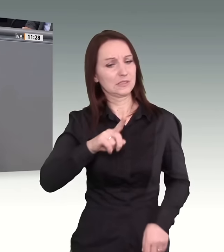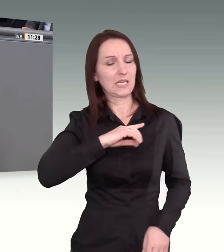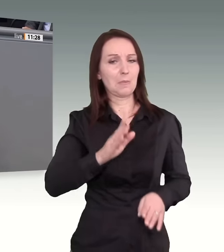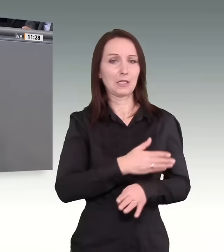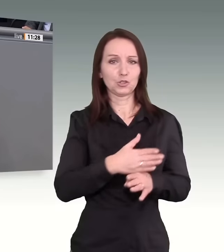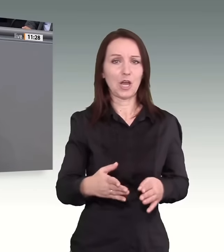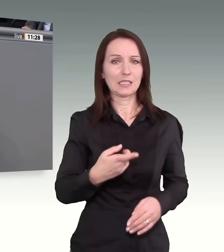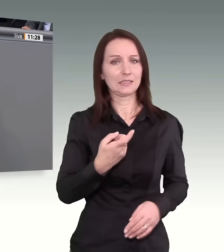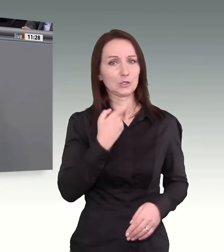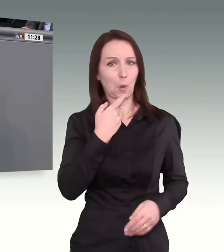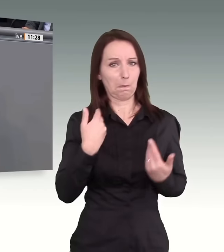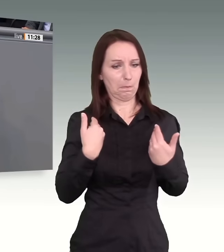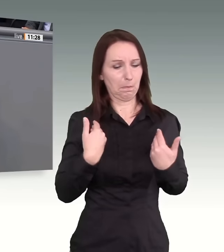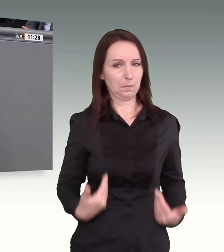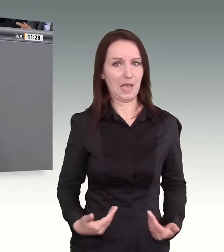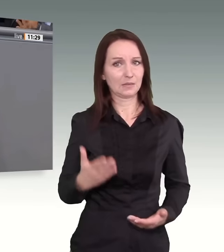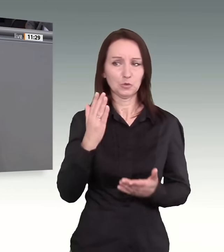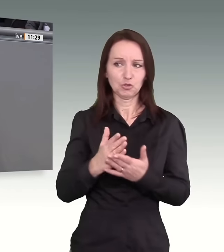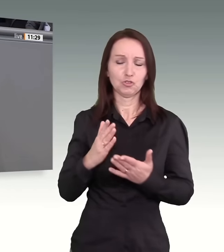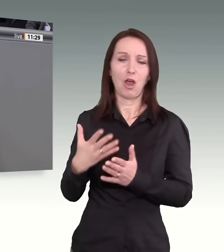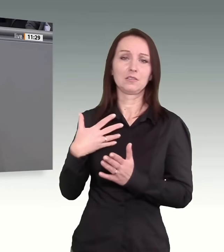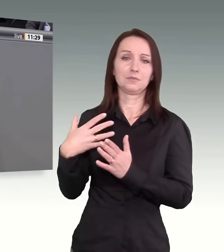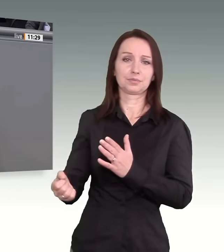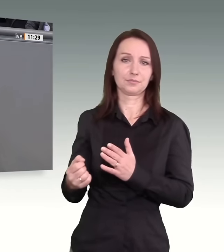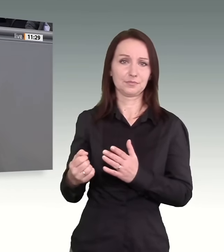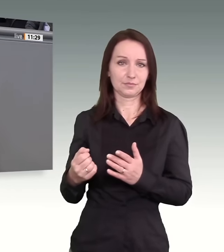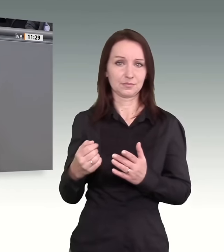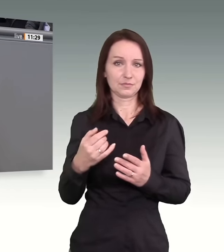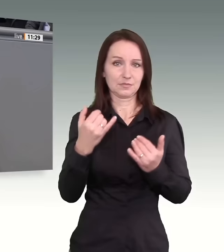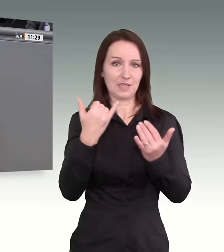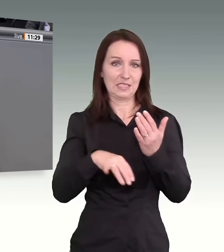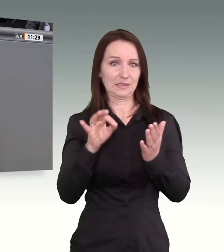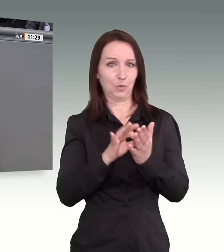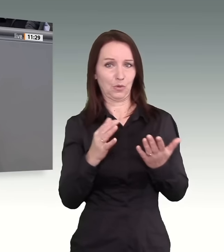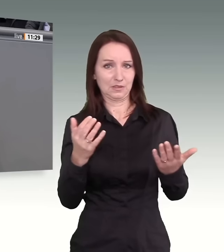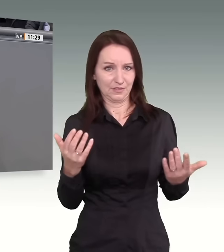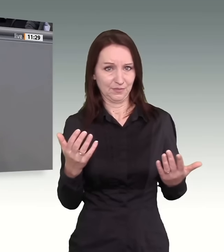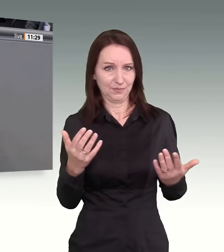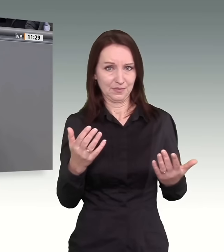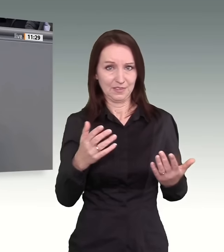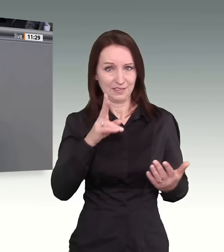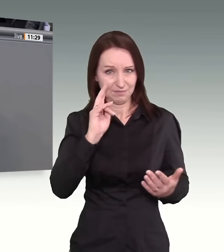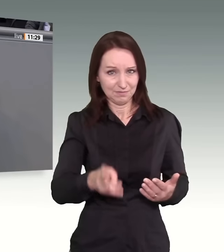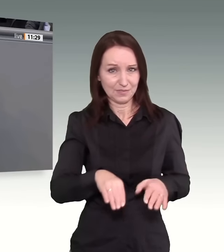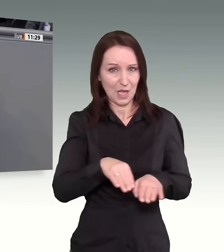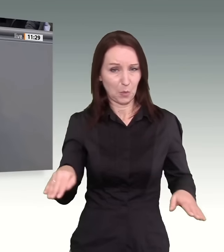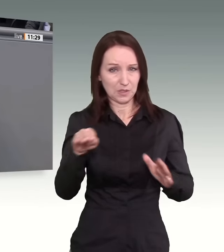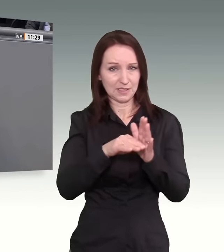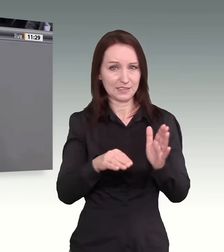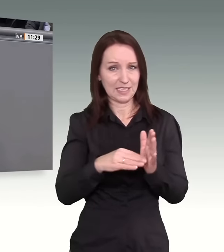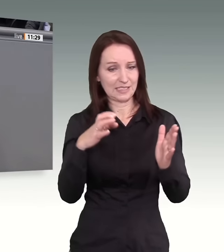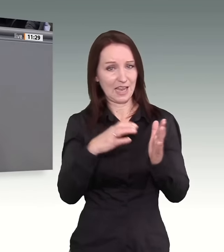letzte Punkt in Ihrem Antrag. Sie wollen ernsthaft Artikel 20 des Grundgesetzes ändern. Das steht da. Und zwar